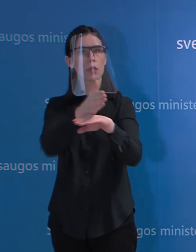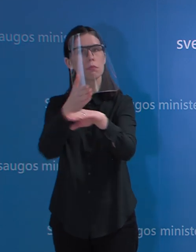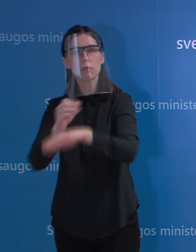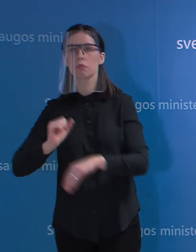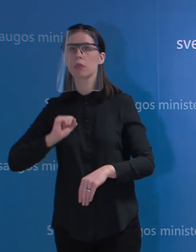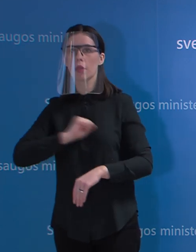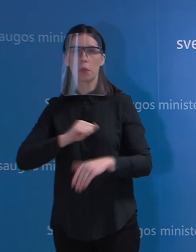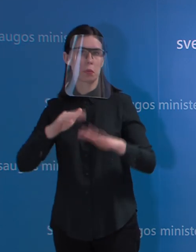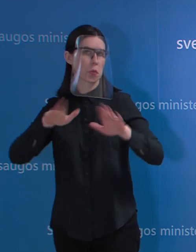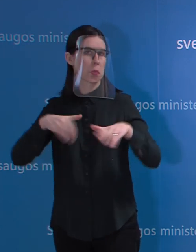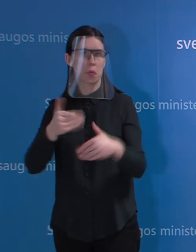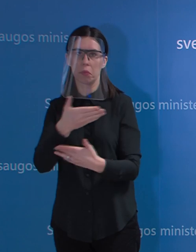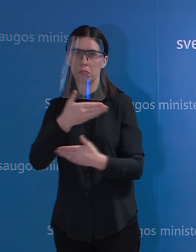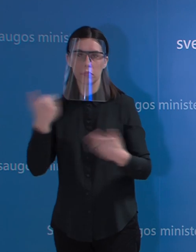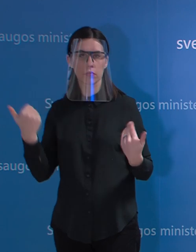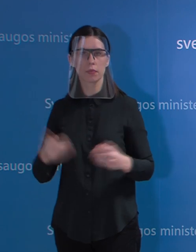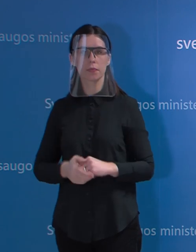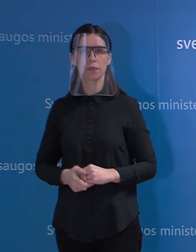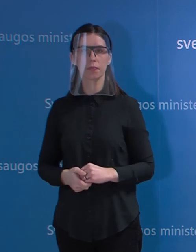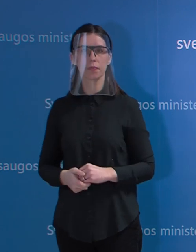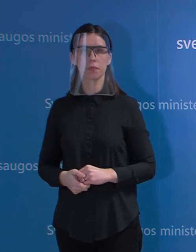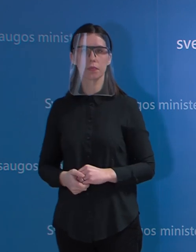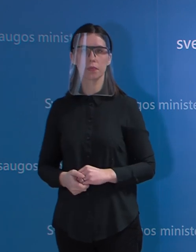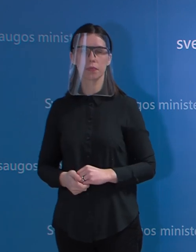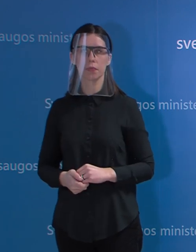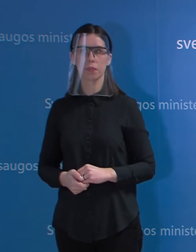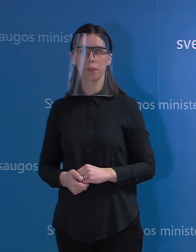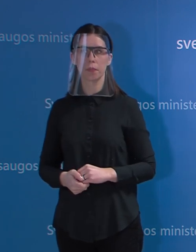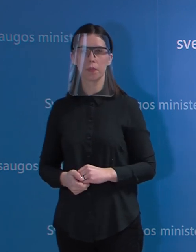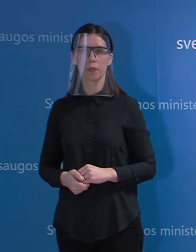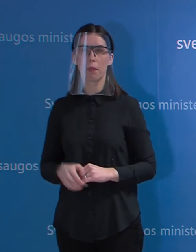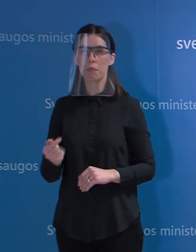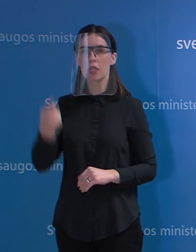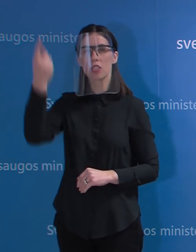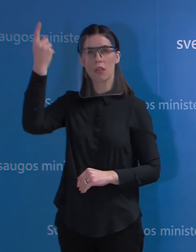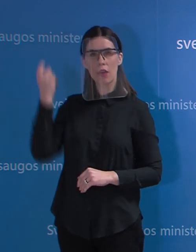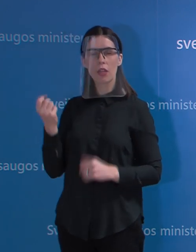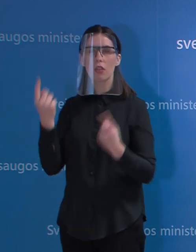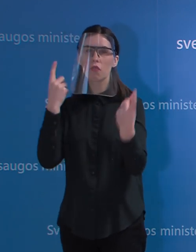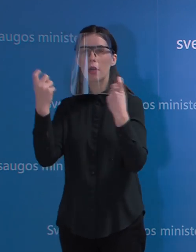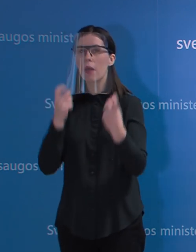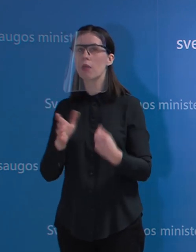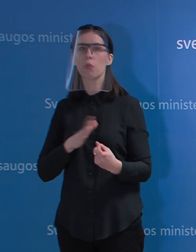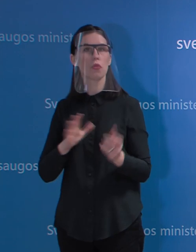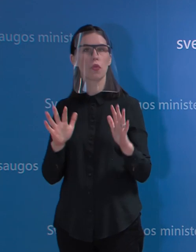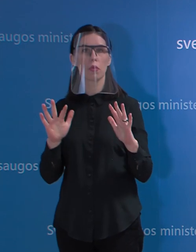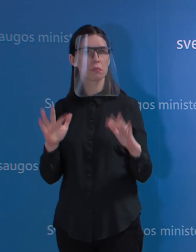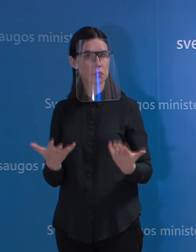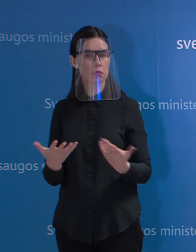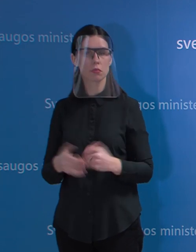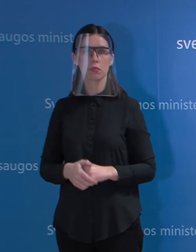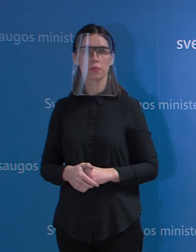kuris galėtų būti palyginamas su prieš savaitę buvusiais duomenim. Tai